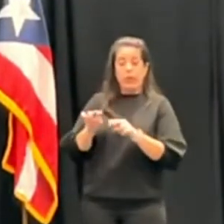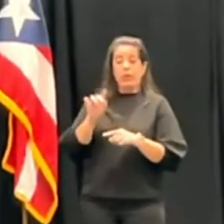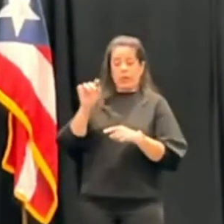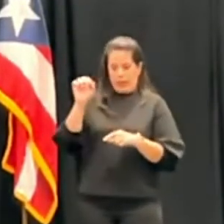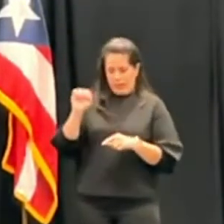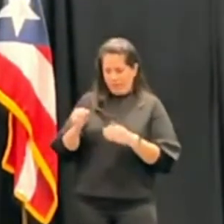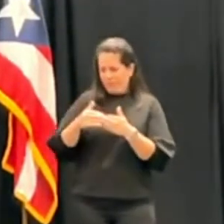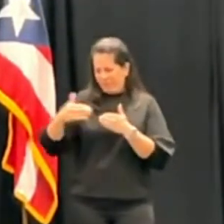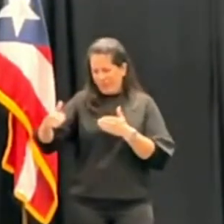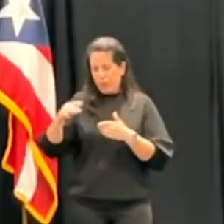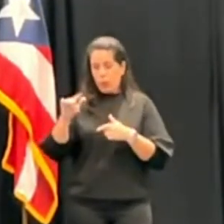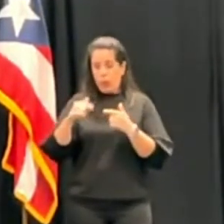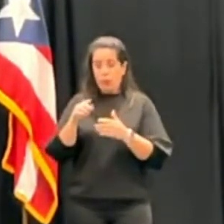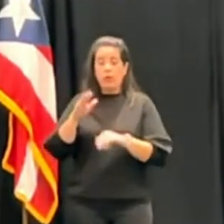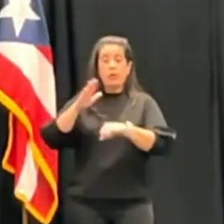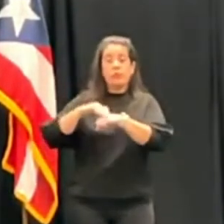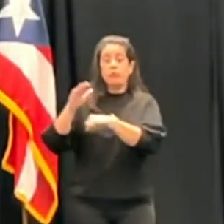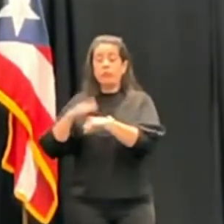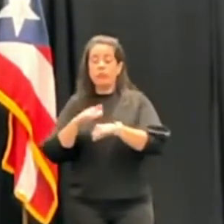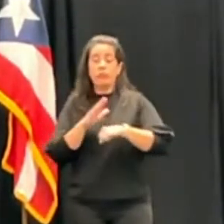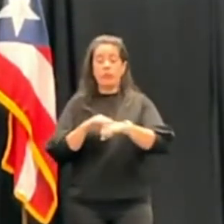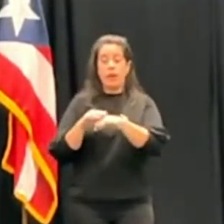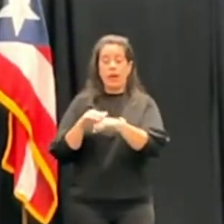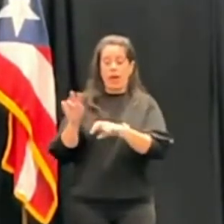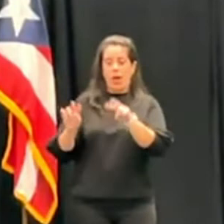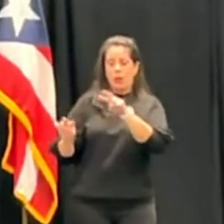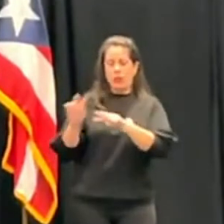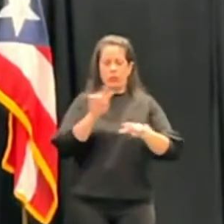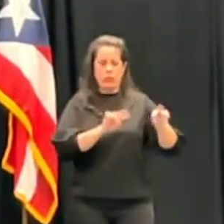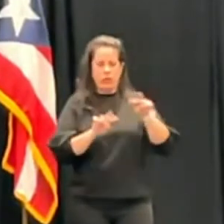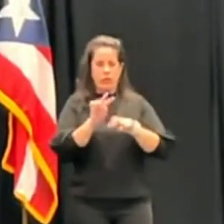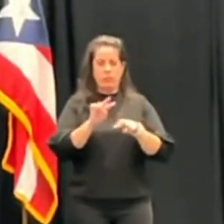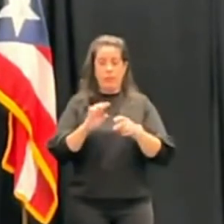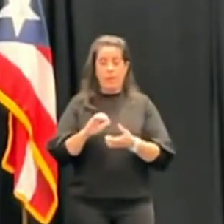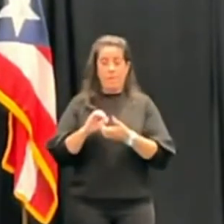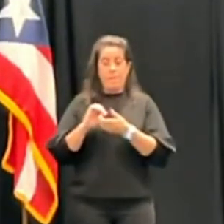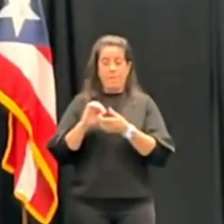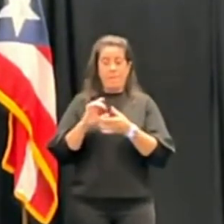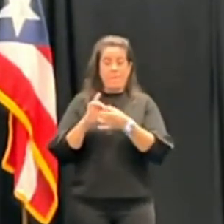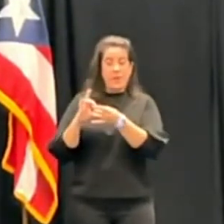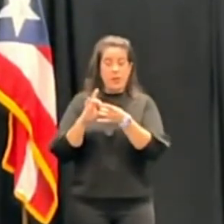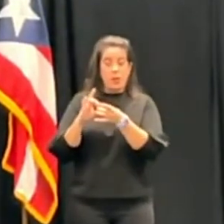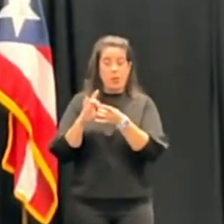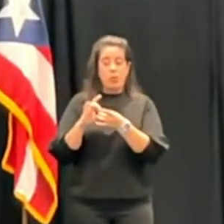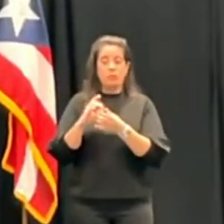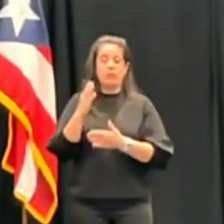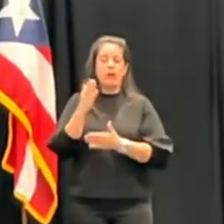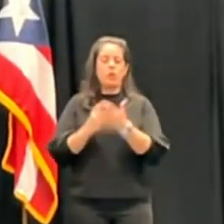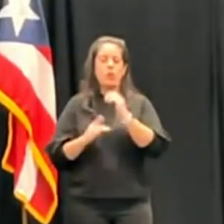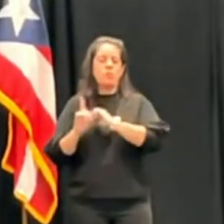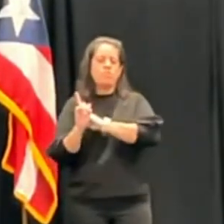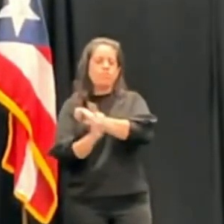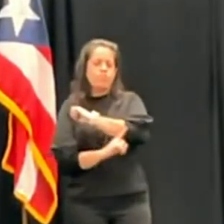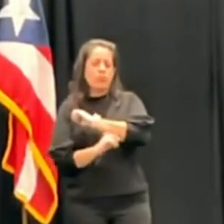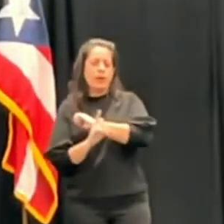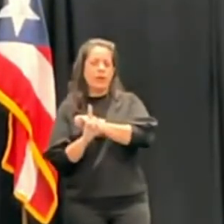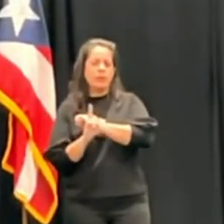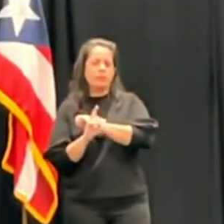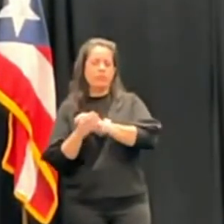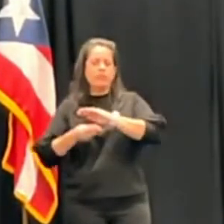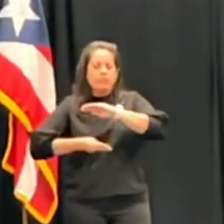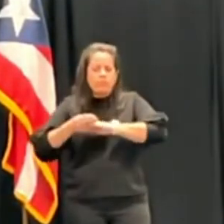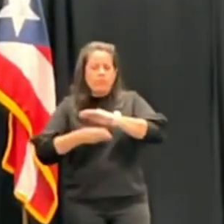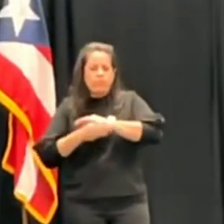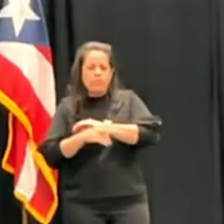notifiquemos y veamos auditorías que tienen vínculos de que haya delitos criminales, traer esos